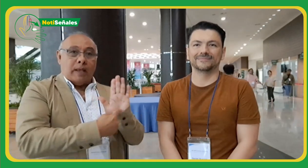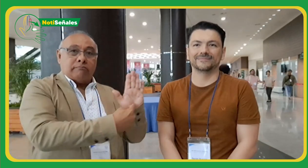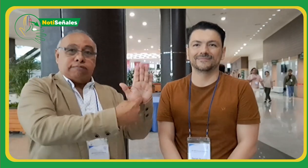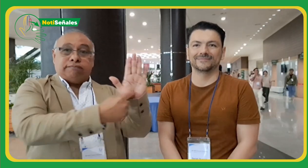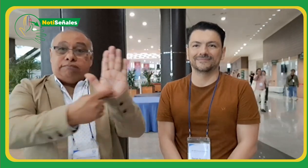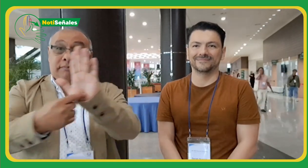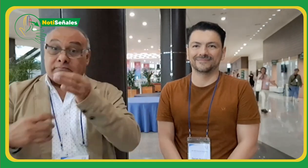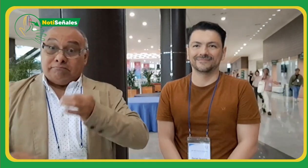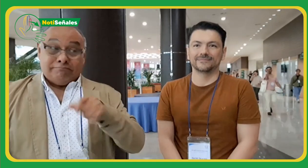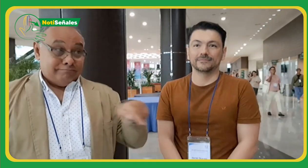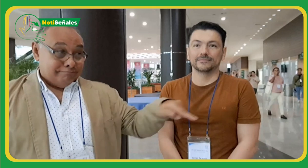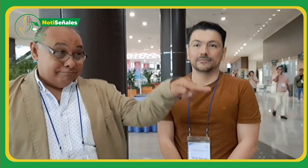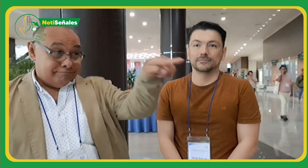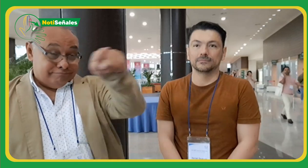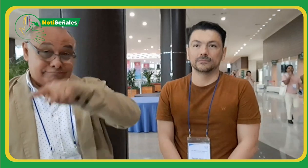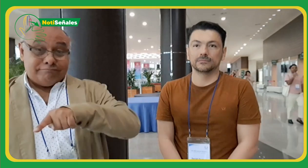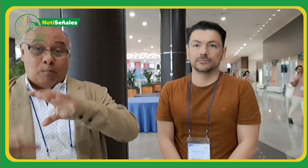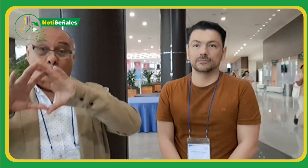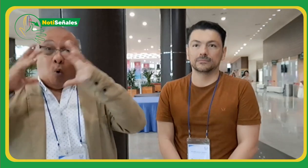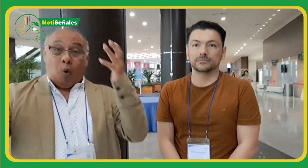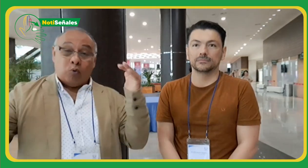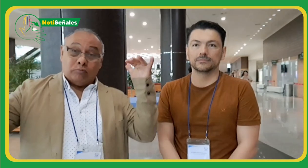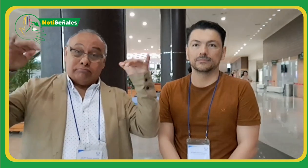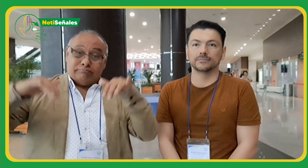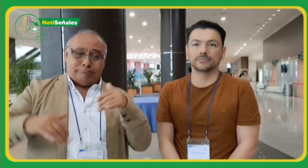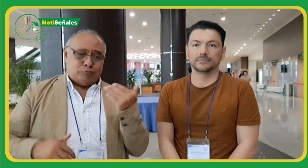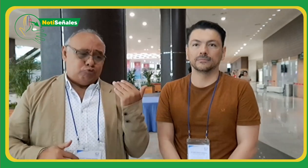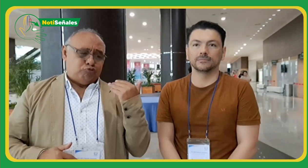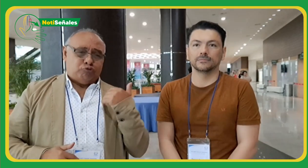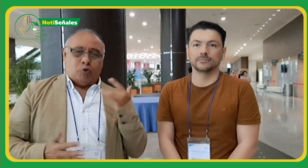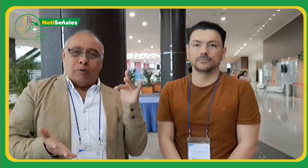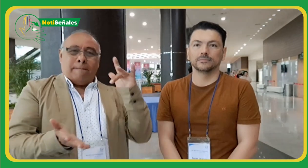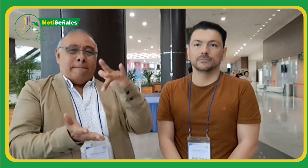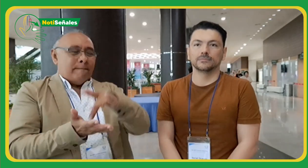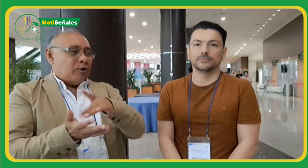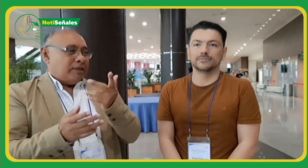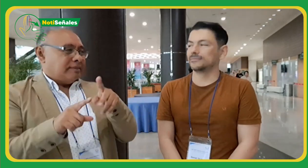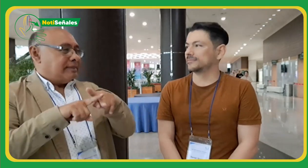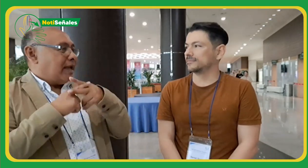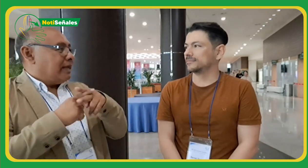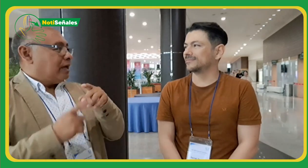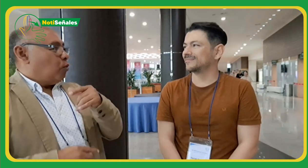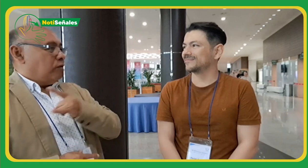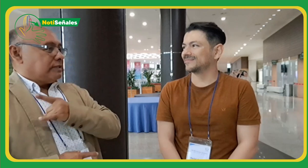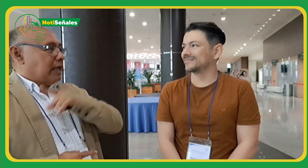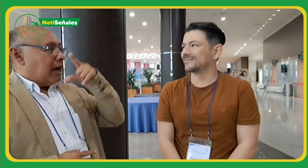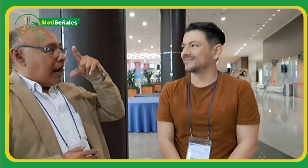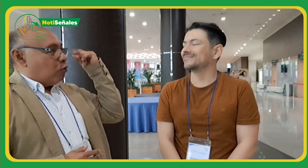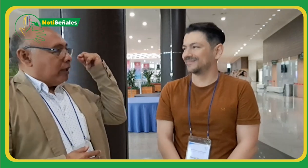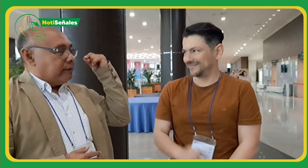se ve la unidad mostrando a Colombia ante el mundo. Hace poco, en la ponencia del taller de la Universidad